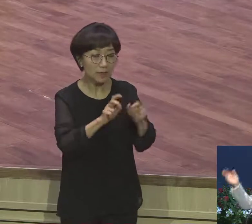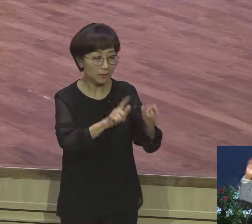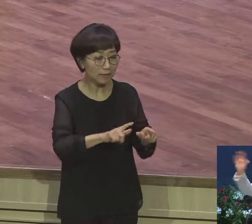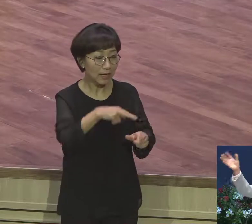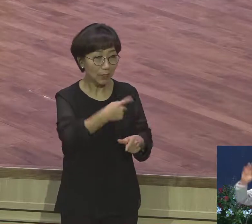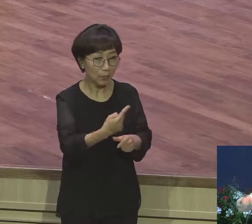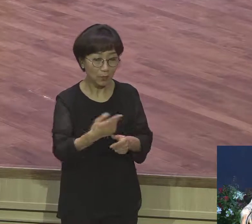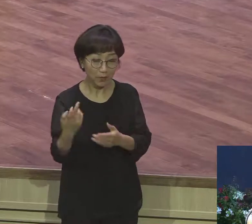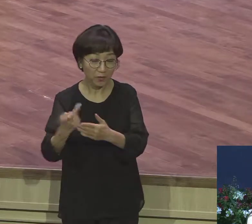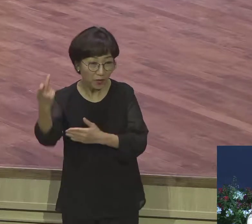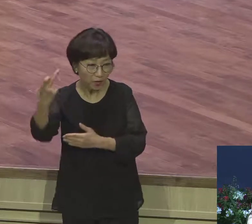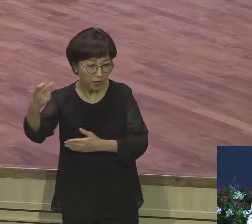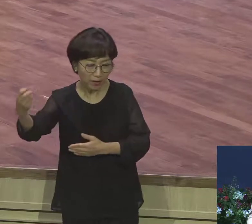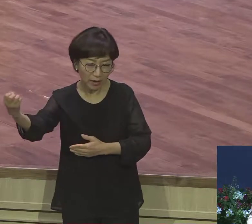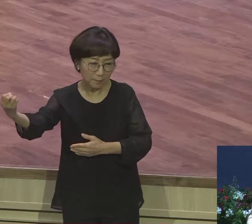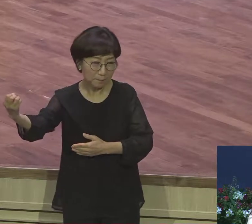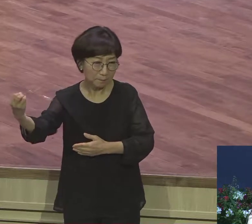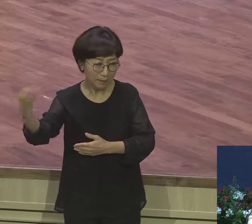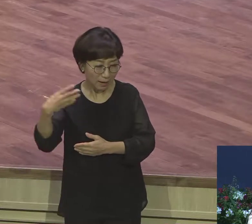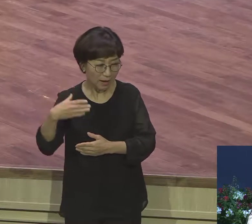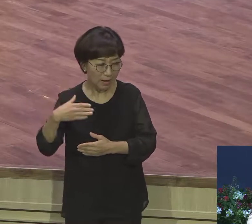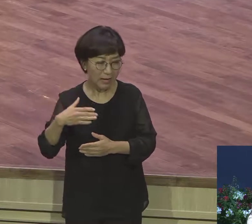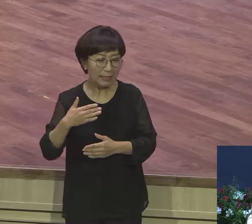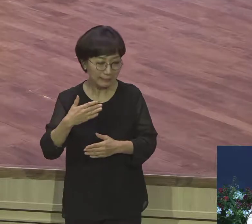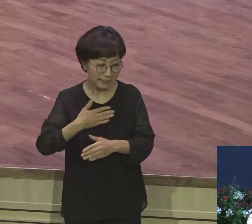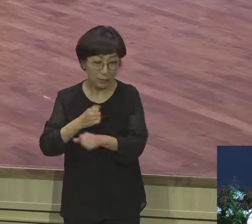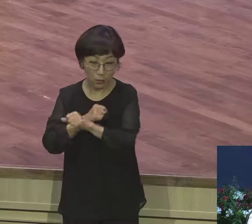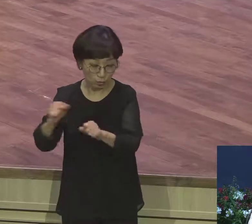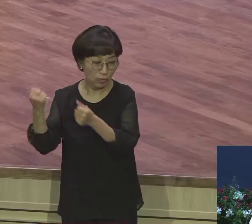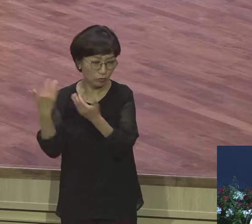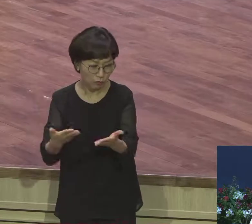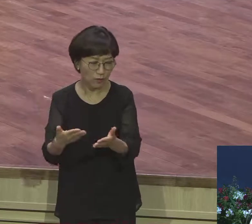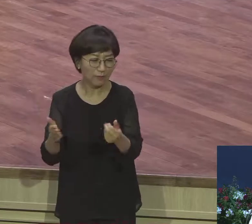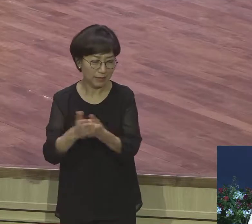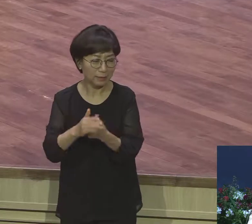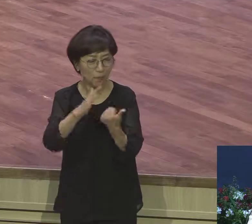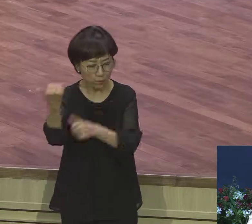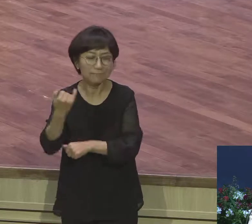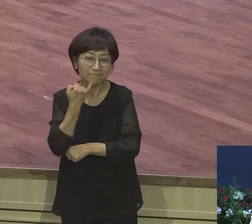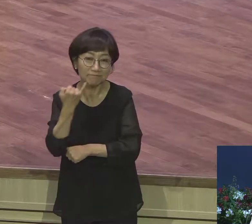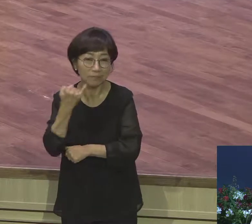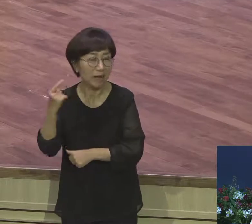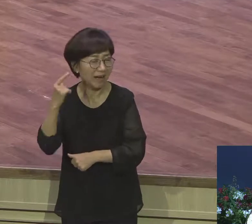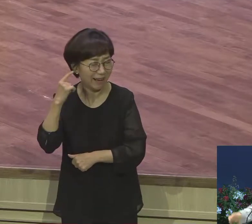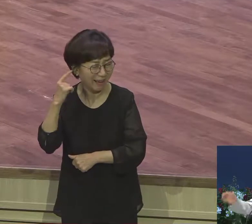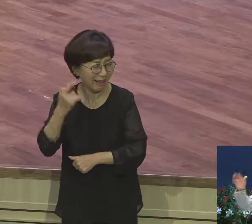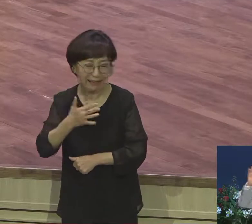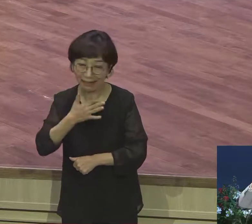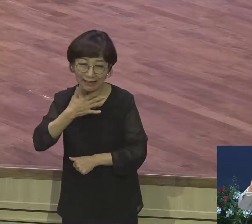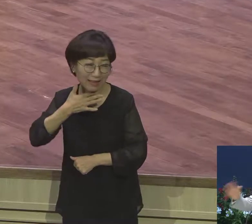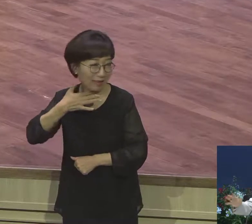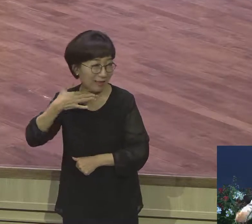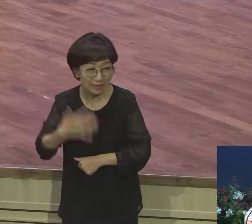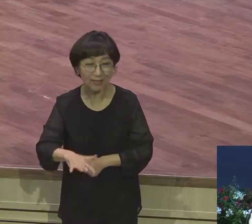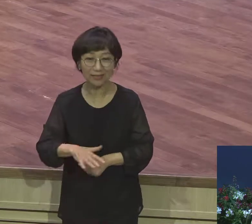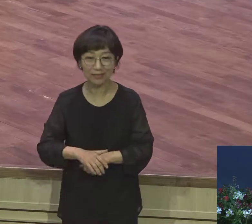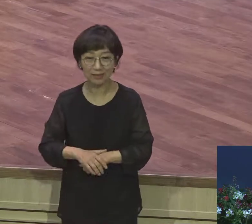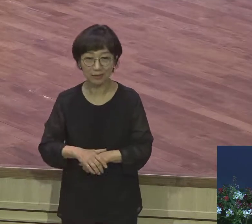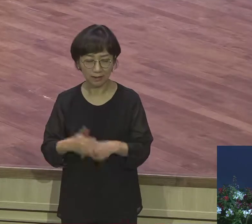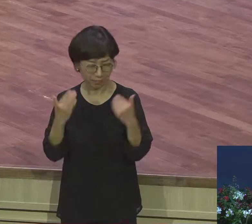괜찮아 내 용서해서 돌아와 뭐 하든지 뭐 이런 무슨 연락이 왔든지 20년 동안 아무 소식이 없어 이